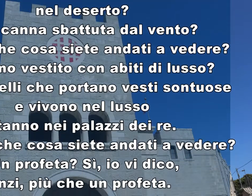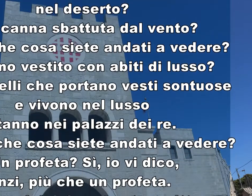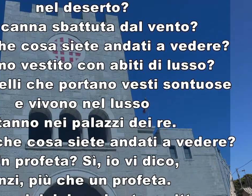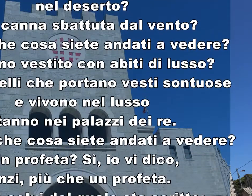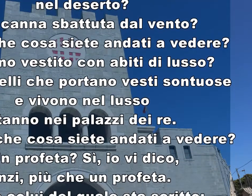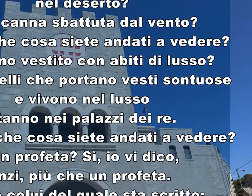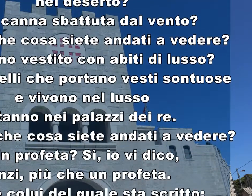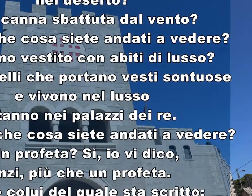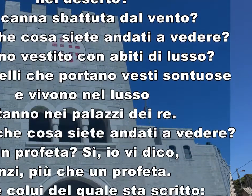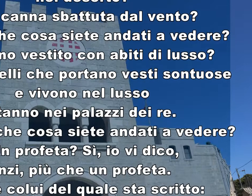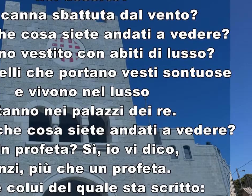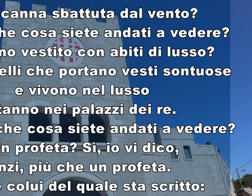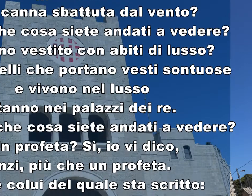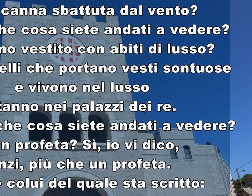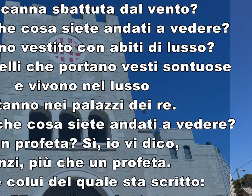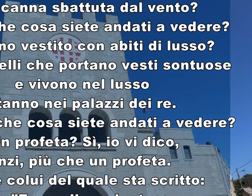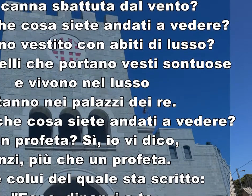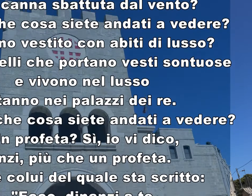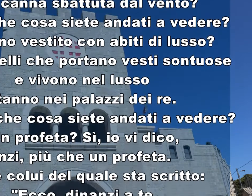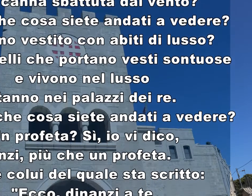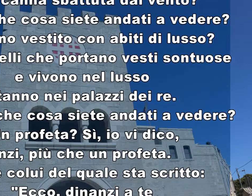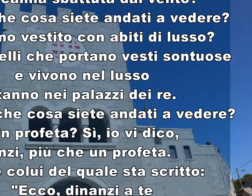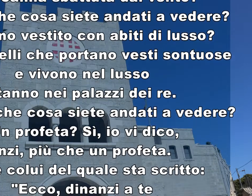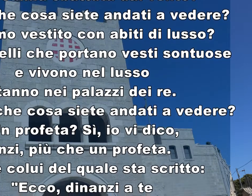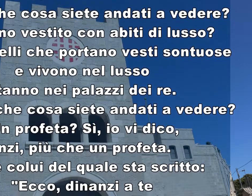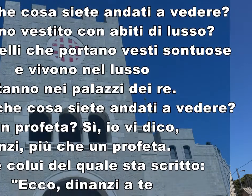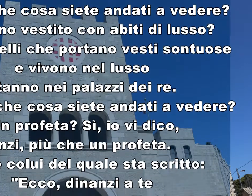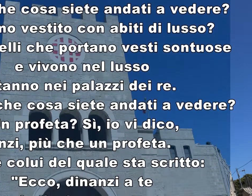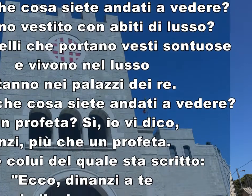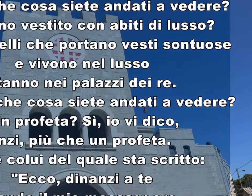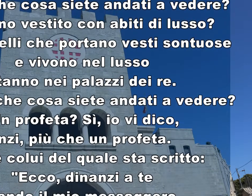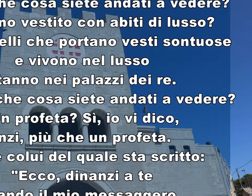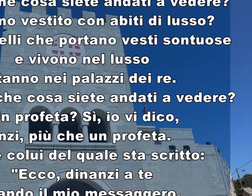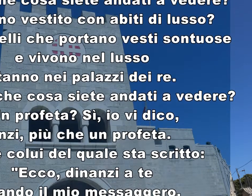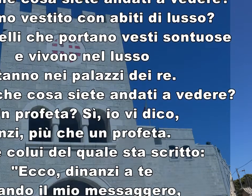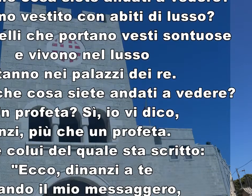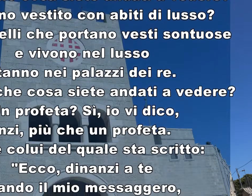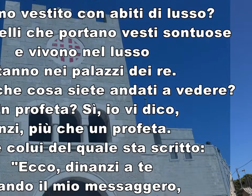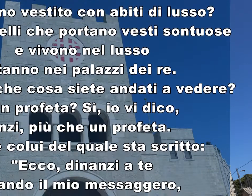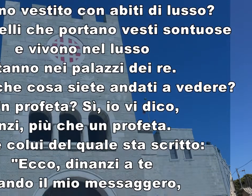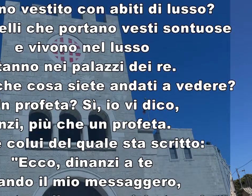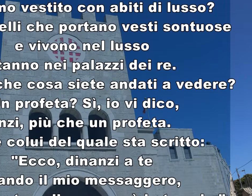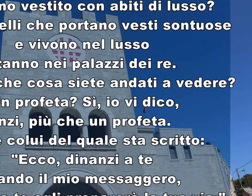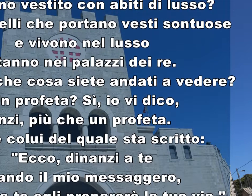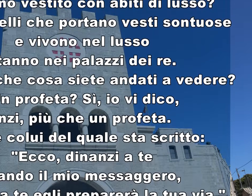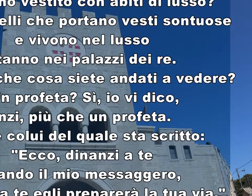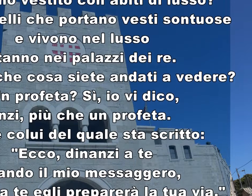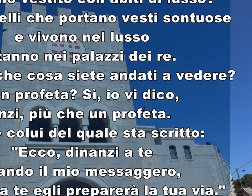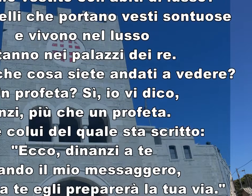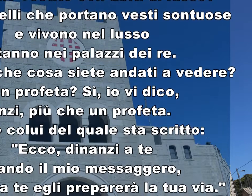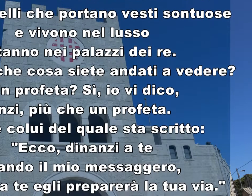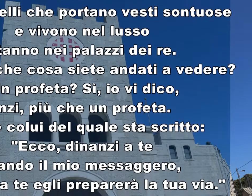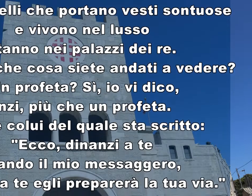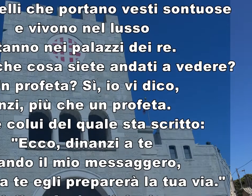portano vesti sontuose e vivono nel lusso Stanno nei palazzi dei re Ebbene, che cosa siete